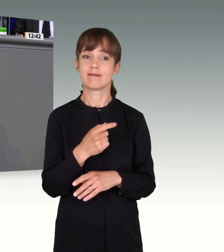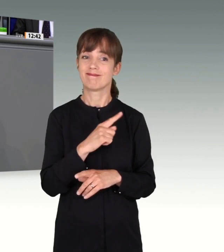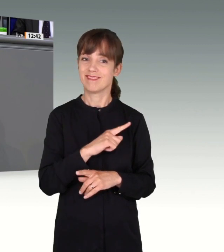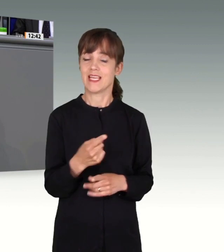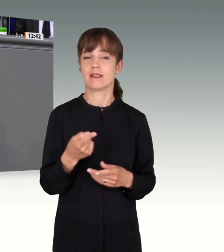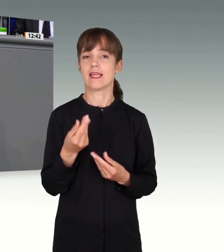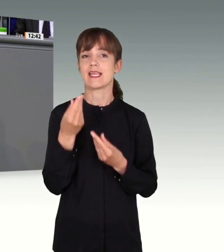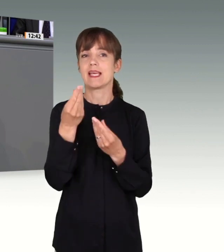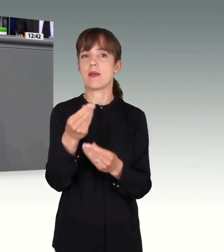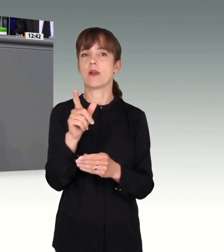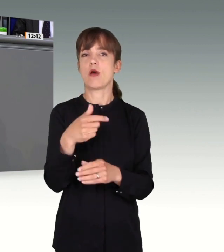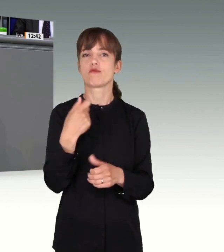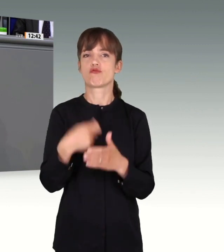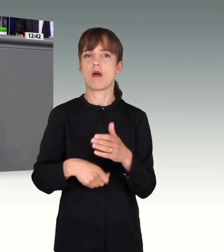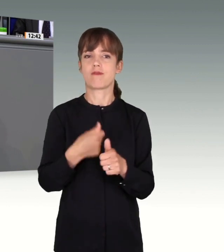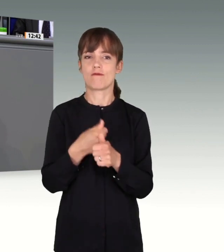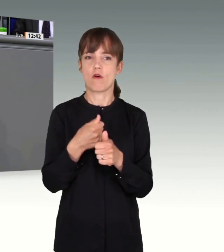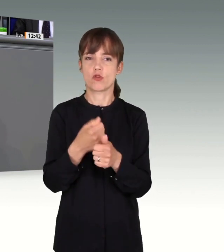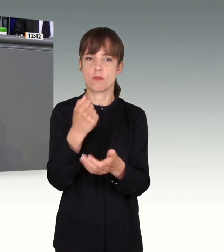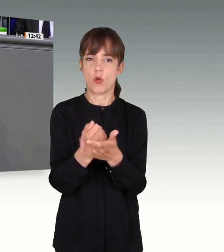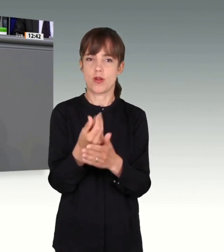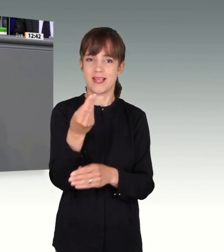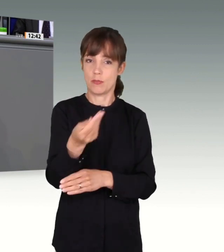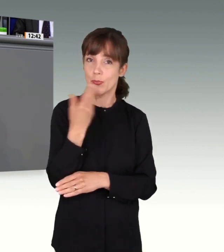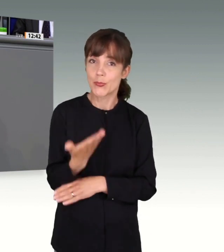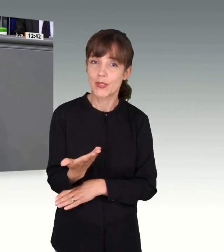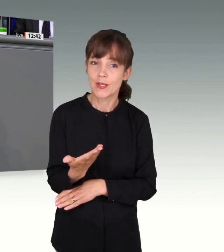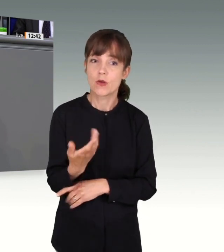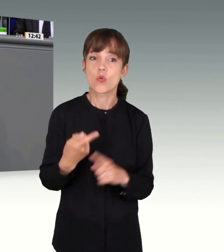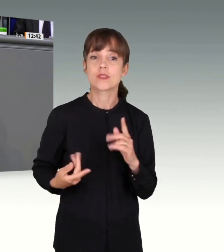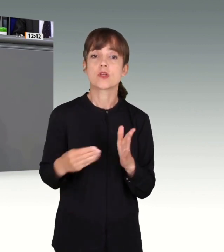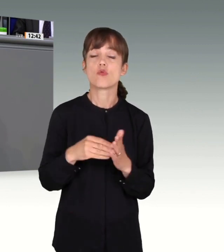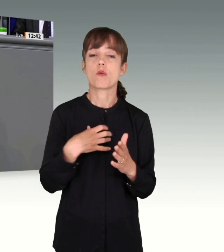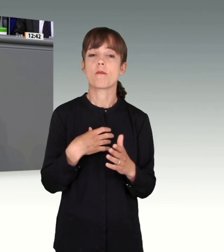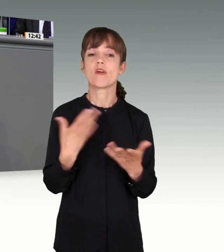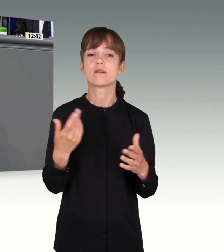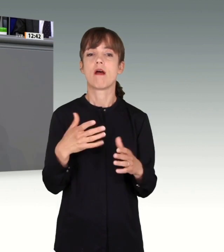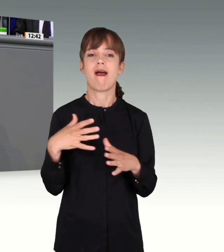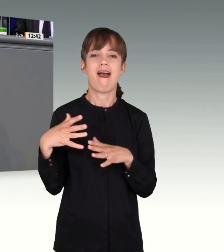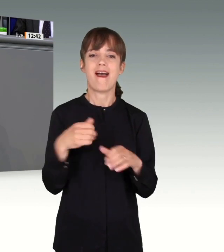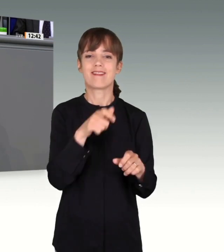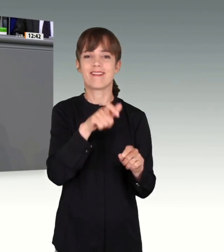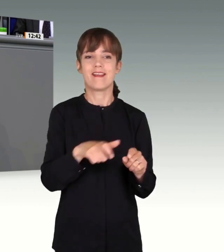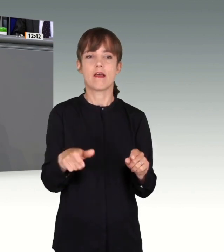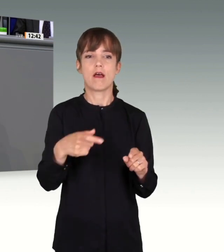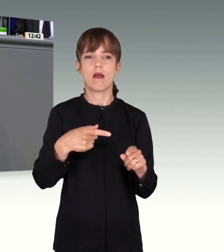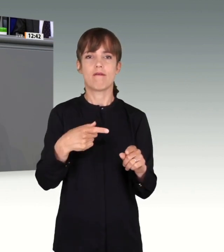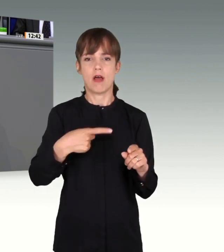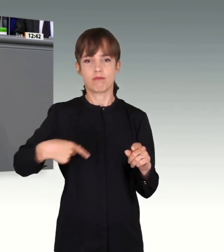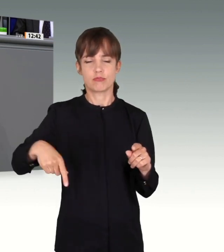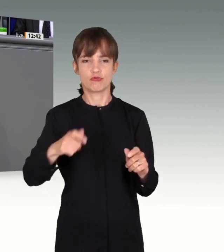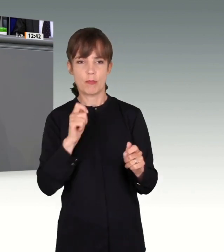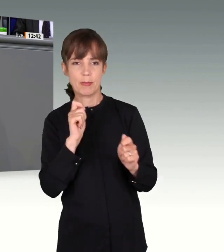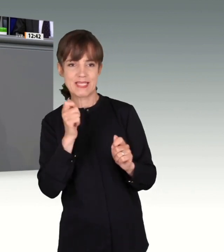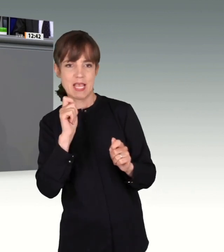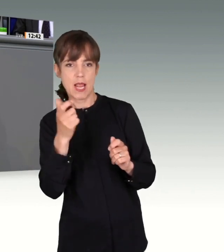Strafverfolgungsbehörden weitergelangt. Und ein weiteres Problem. Der Attentäter war quasi umstellt von Spitzeln. Auch